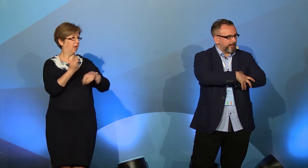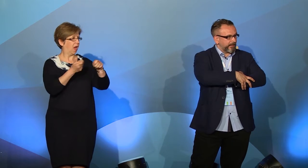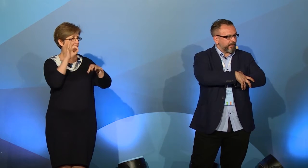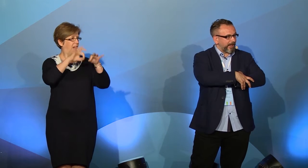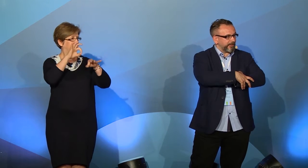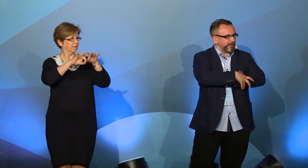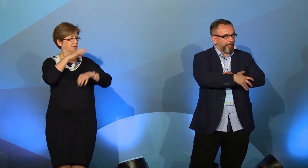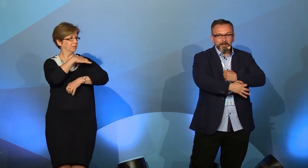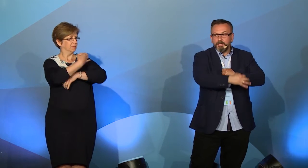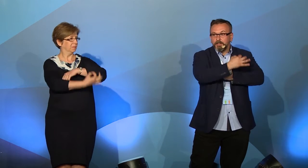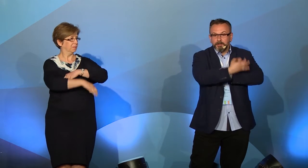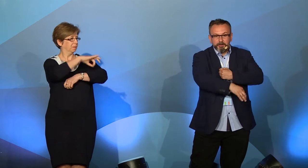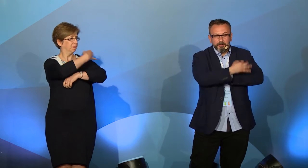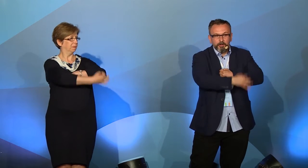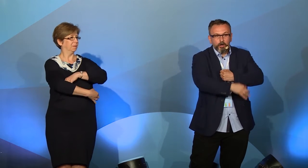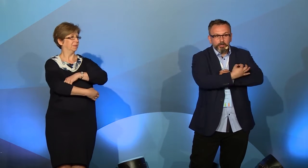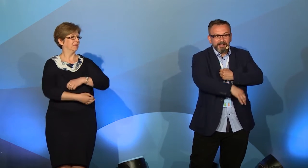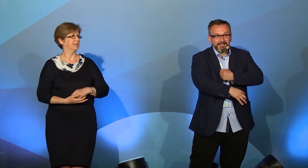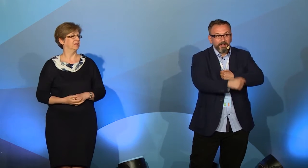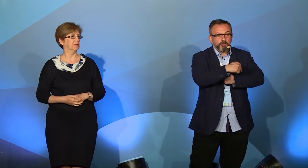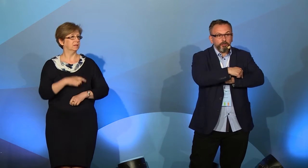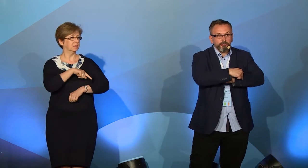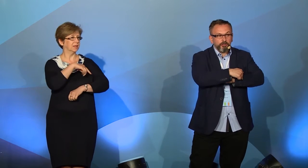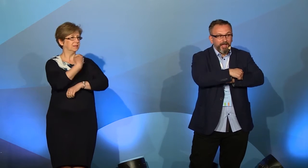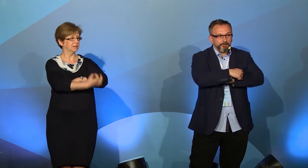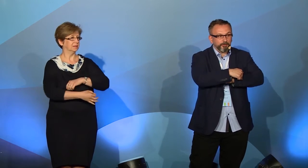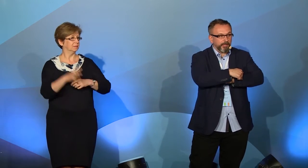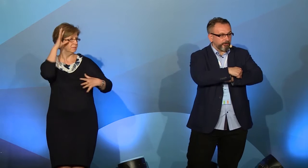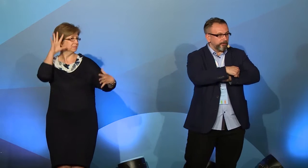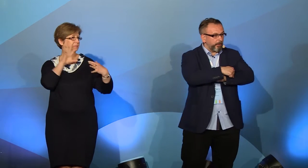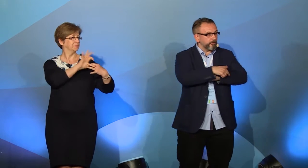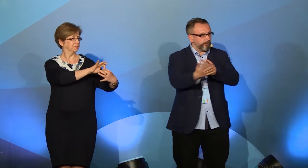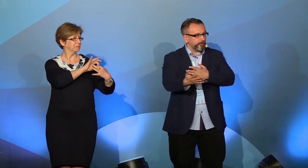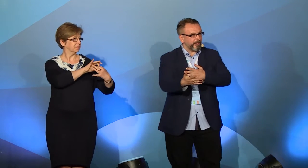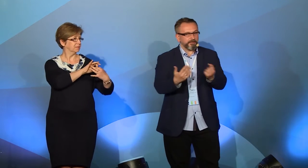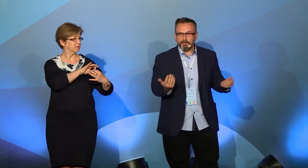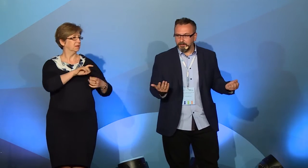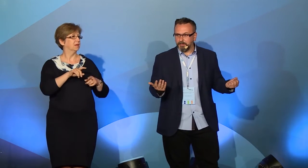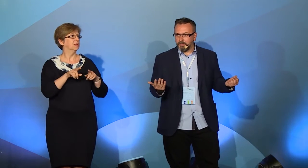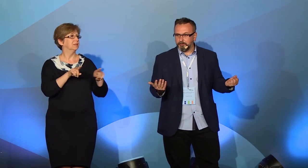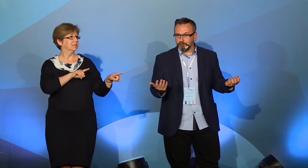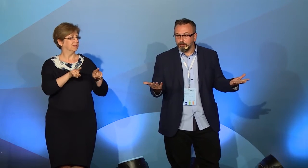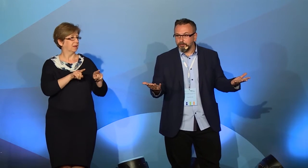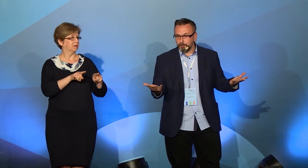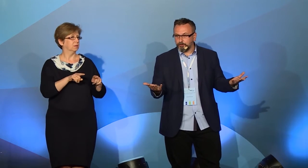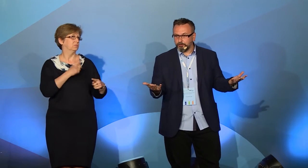rękawie. Ten znak odnosi się do haftu, jako symbolu wówczas członków społeczności